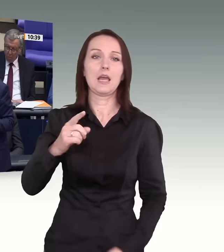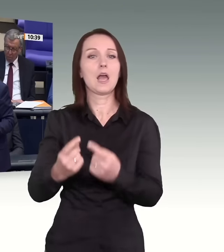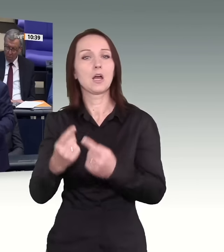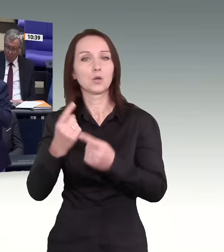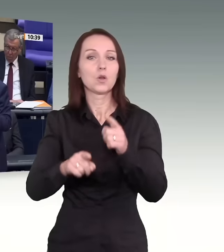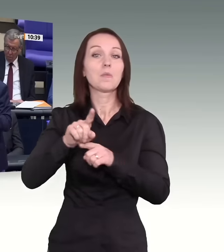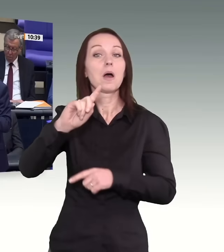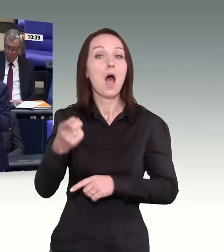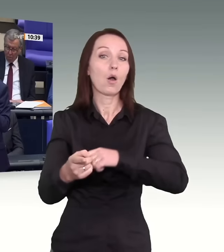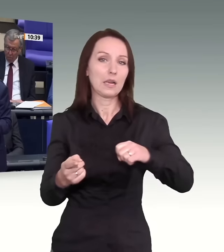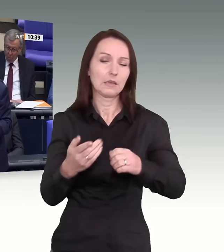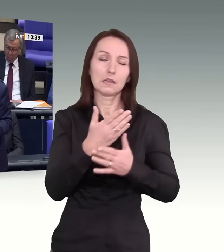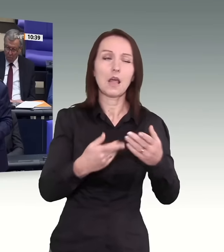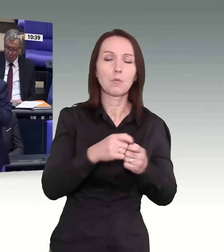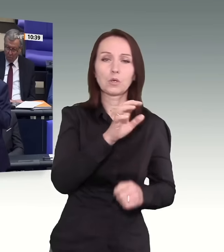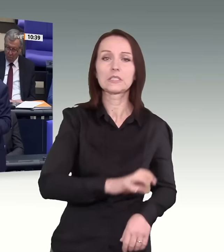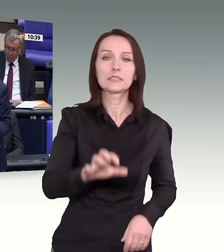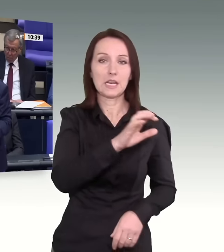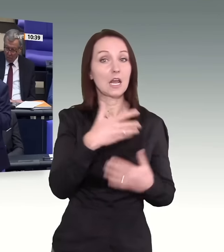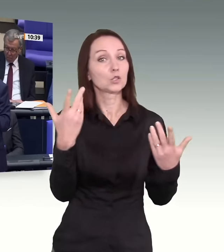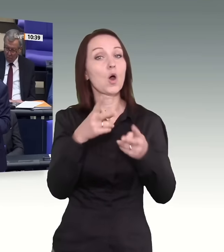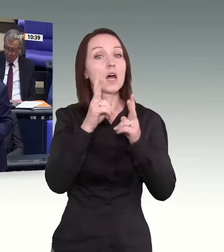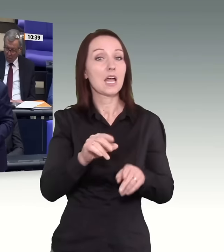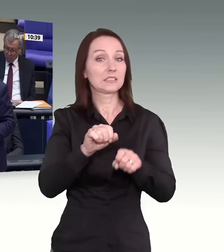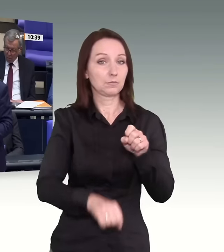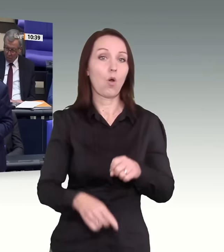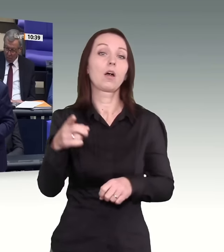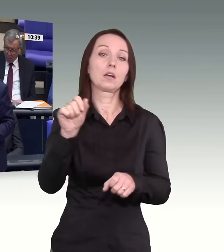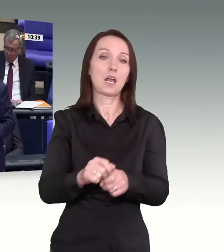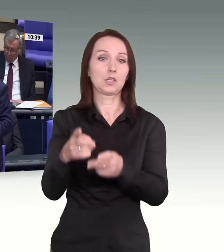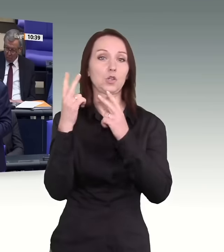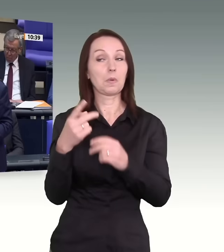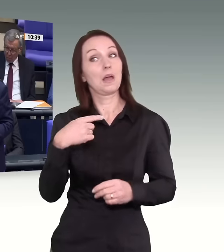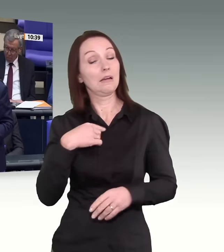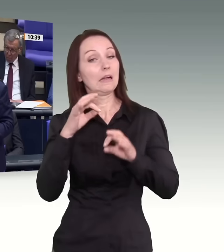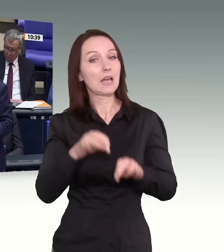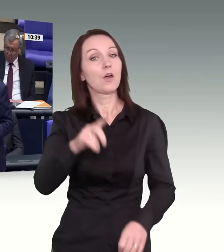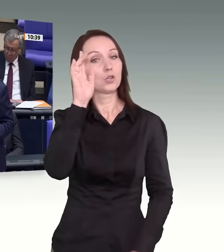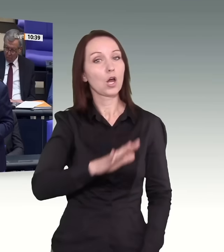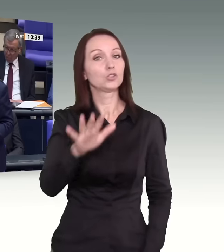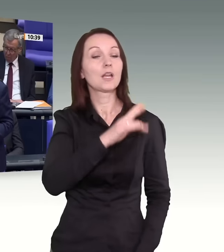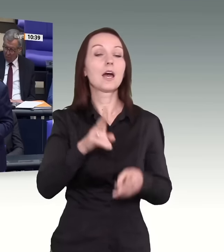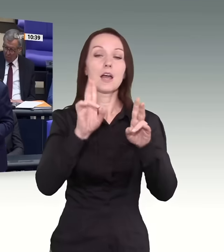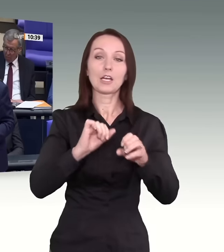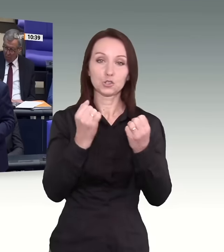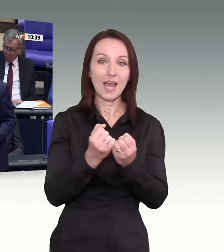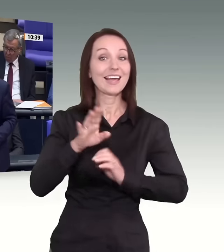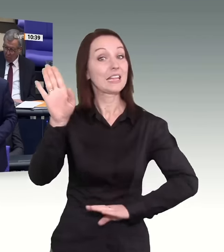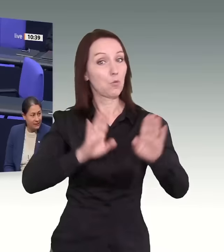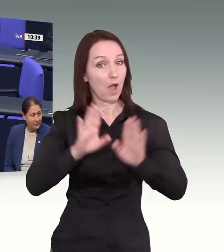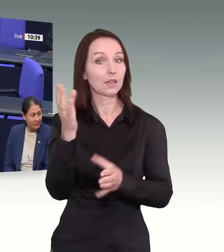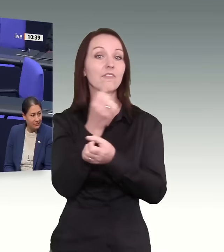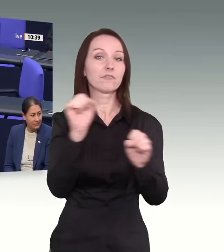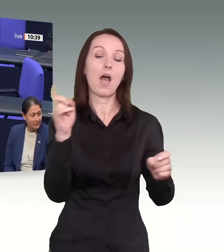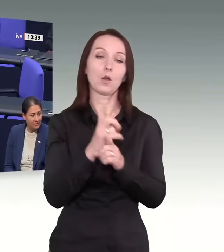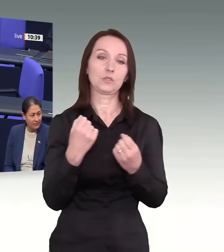Bundesländern, komplett rückgängig machen. Wir stehen für ein Deutschland der Rechtsstaatlichkeit, der Demokratie, der Freiheit und der Sicherheit. Vielen Dank.